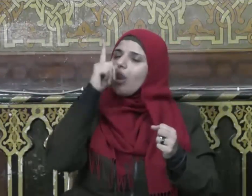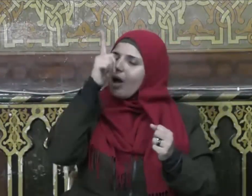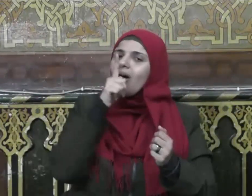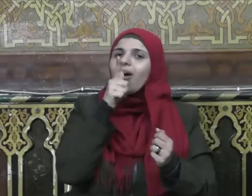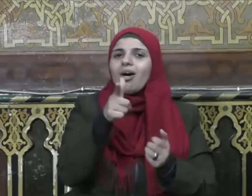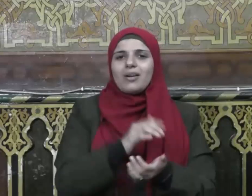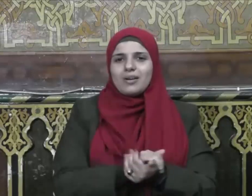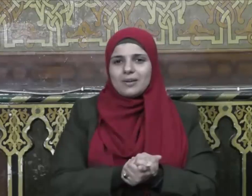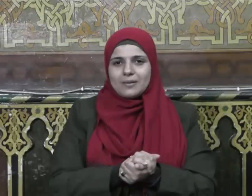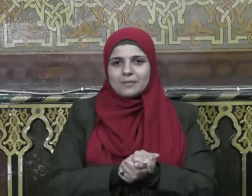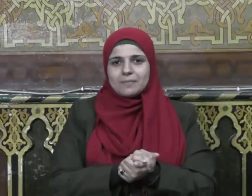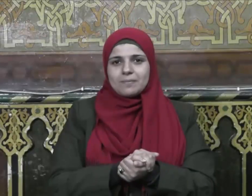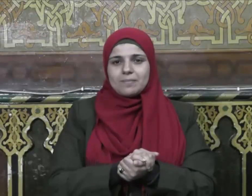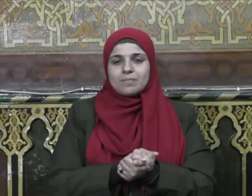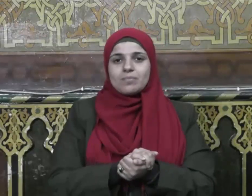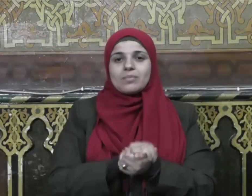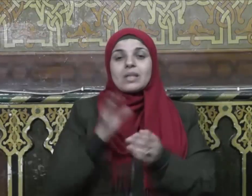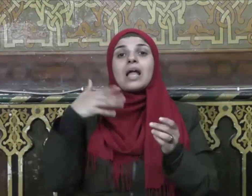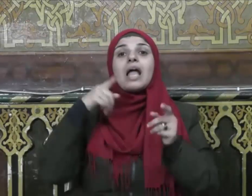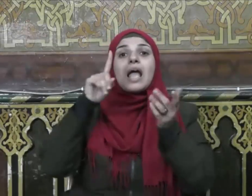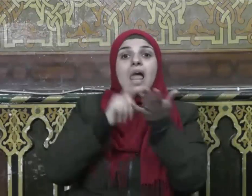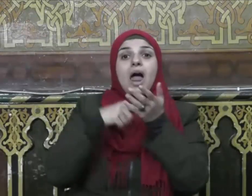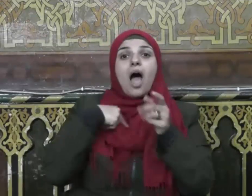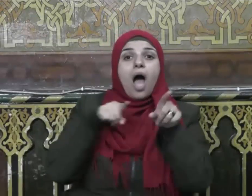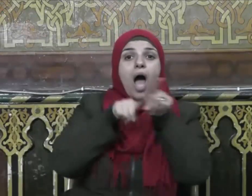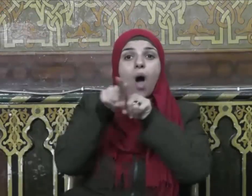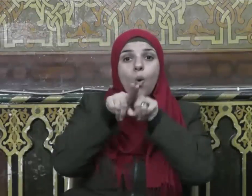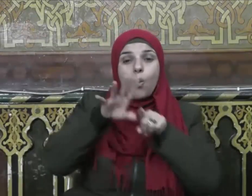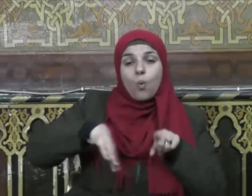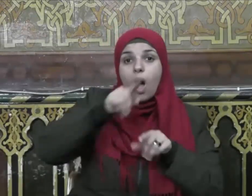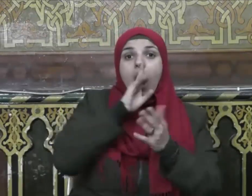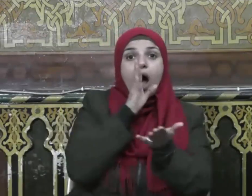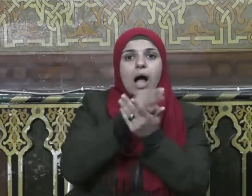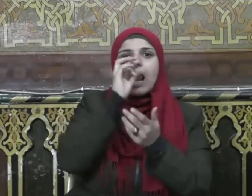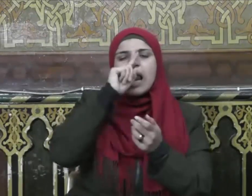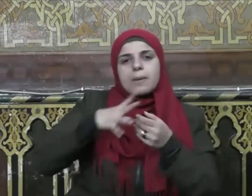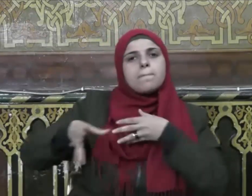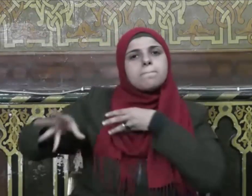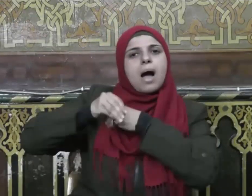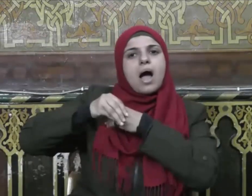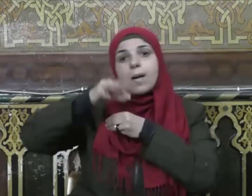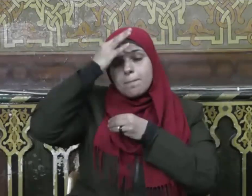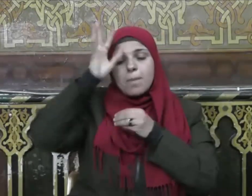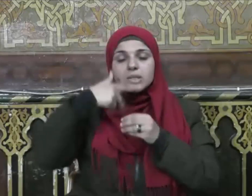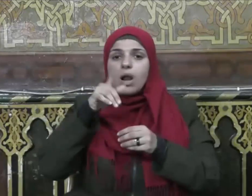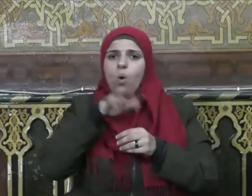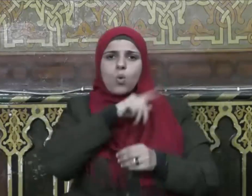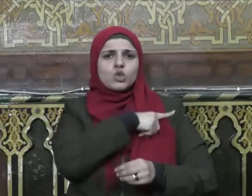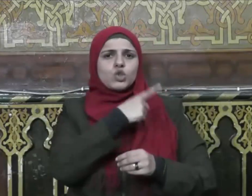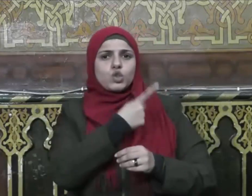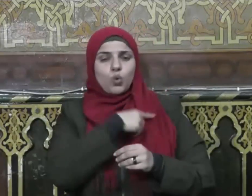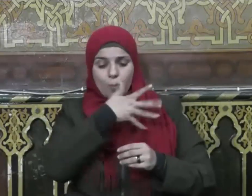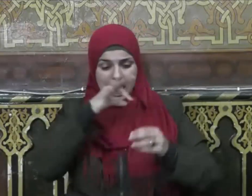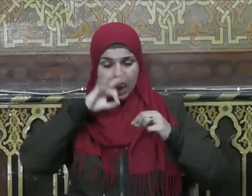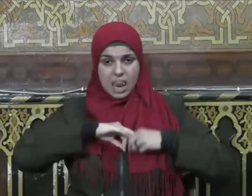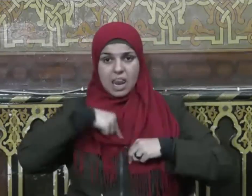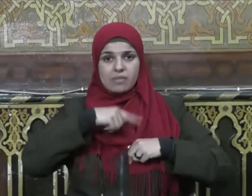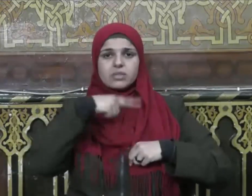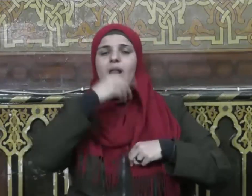إن أخاق الحق من كان معك ومن يضر نفسه لينفعك ومن إذا